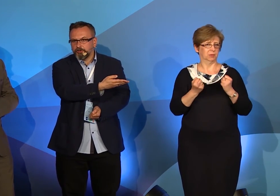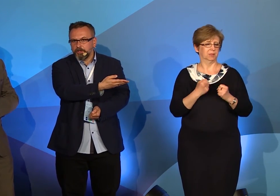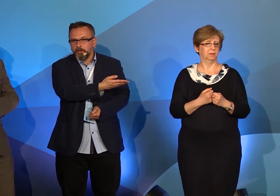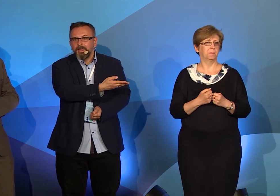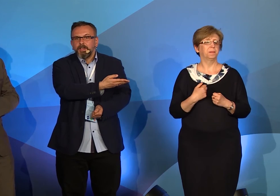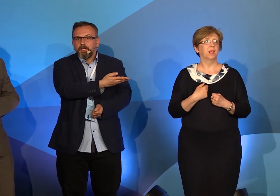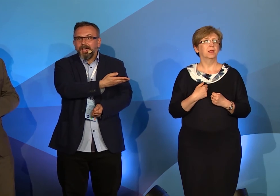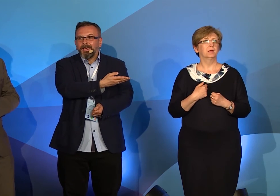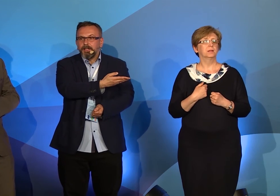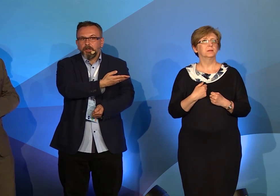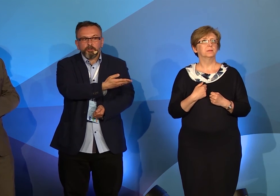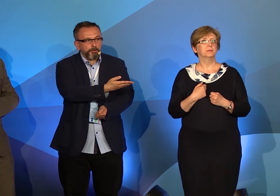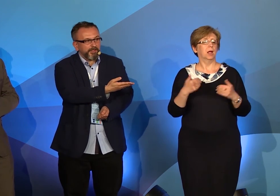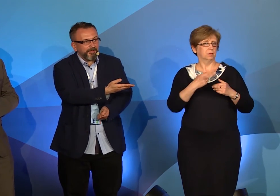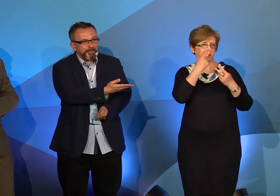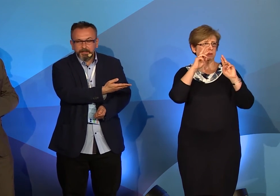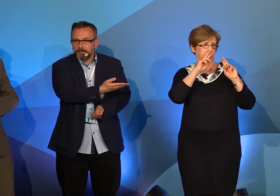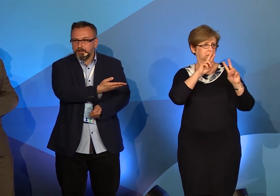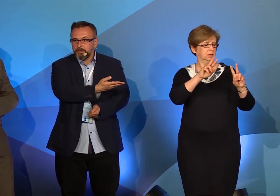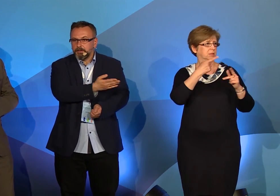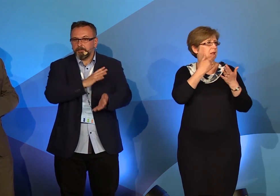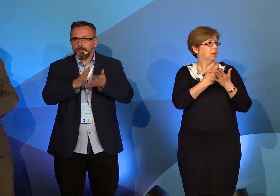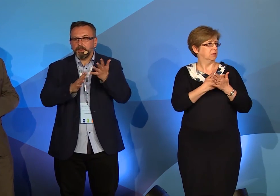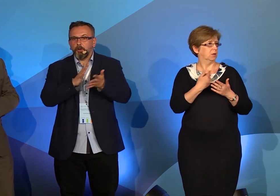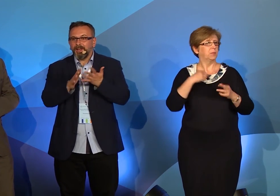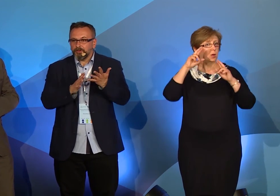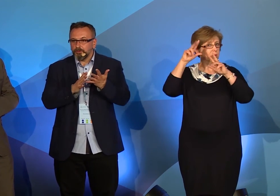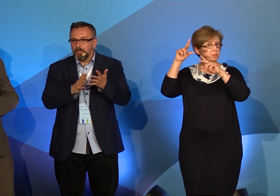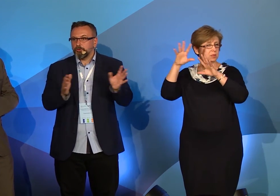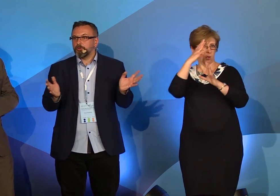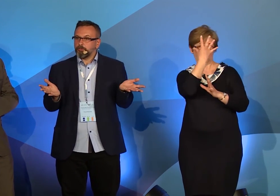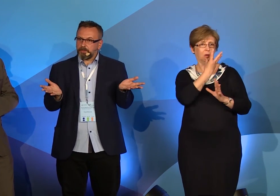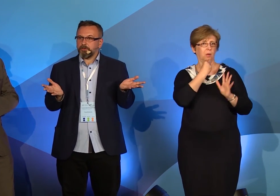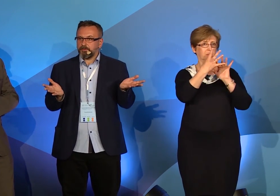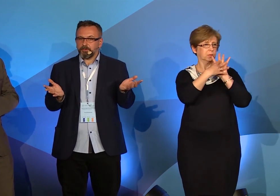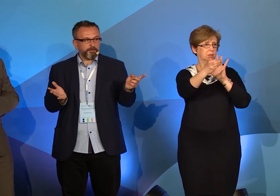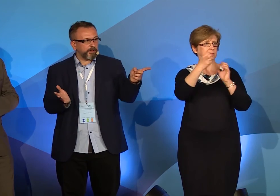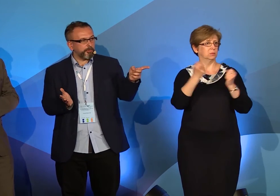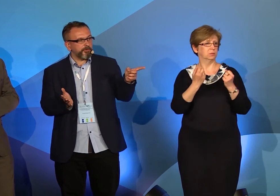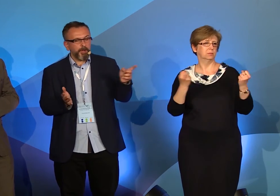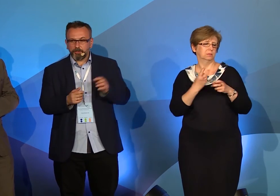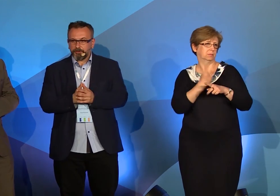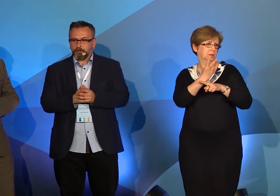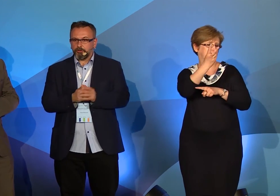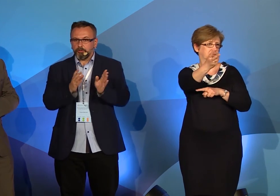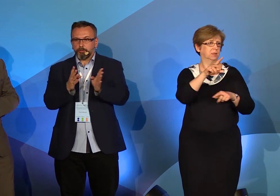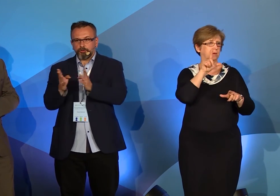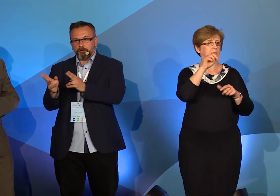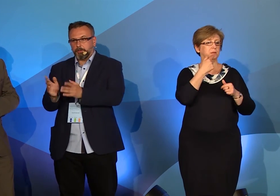dlaczego. A rozpoznawanie obrazu musi być tu bardzo zaawansowane, żeby wyłapać z tego ciągu poszczególne